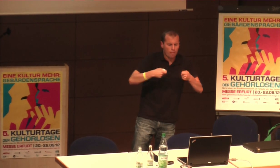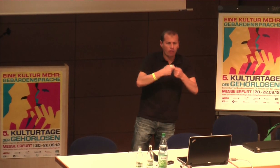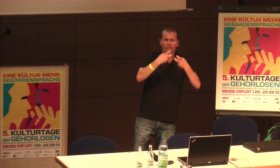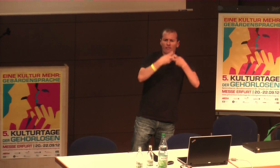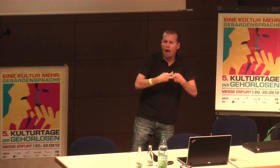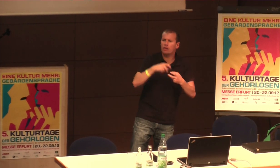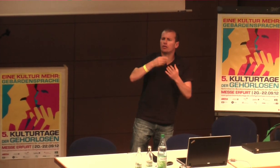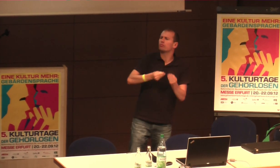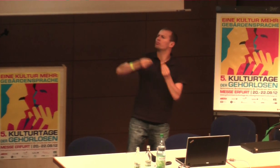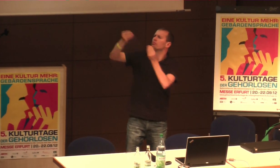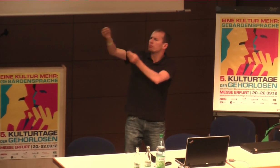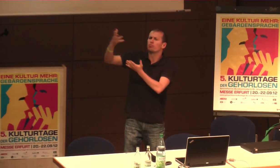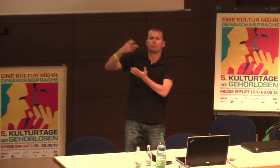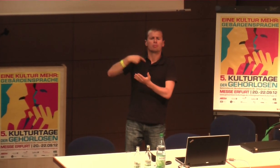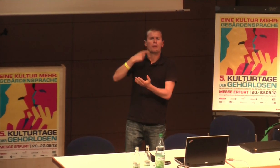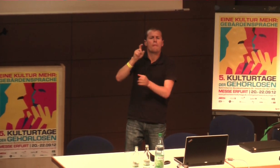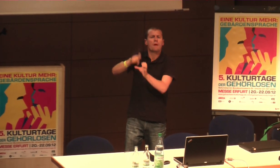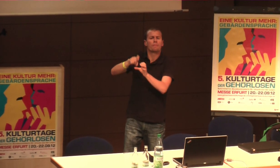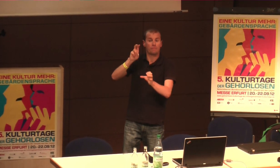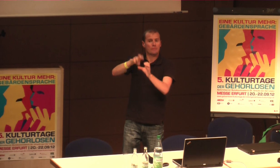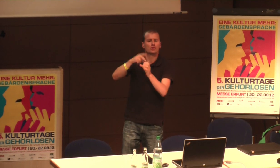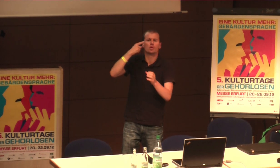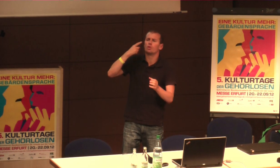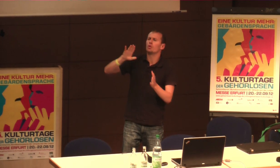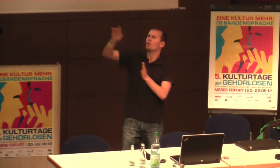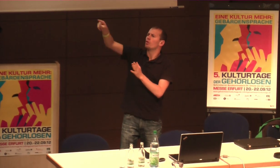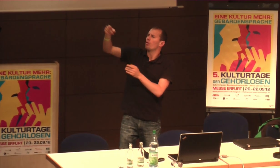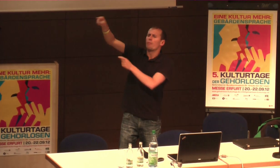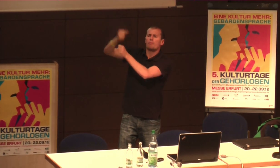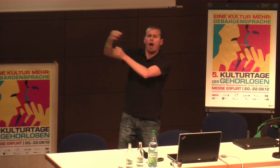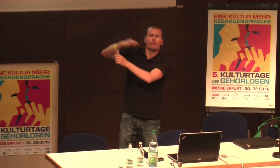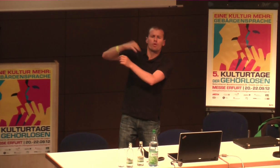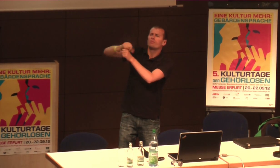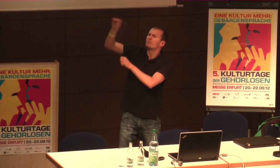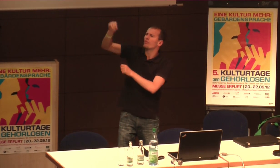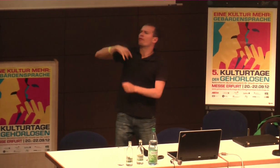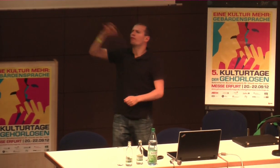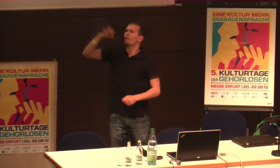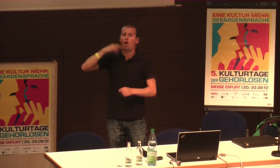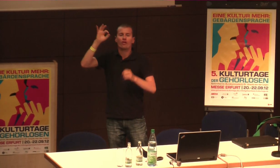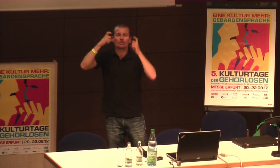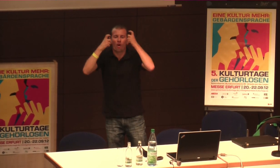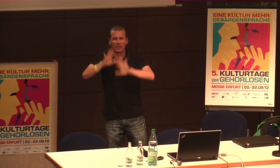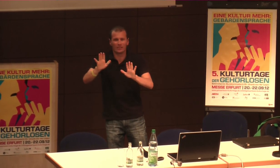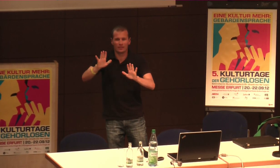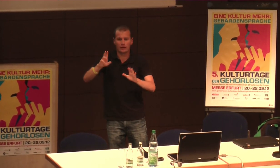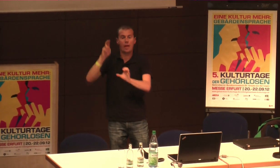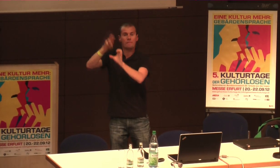was man nicht nur sieht im Verband und im Verein, und da ist und dann denkt, okay, wir schreiben die